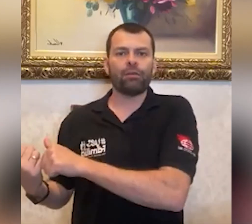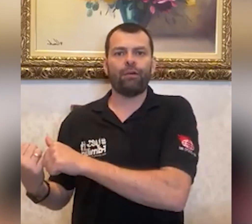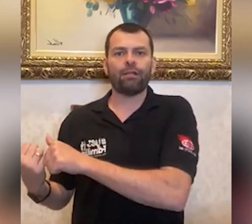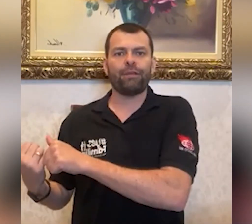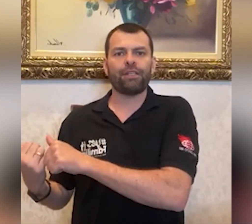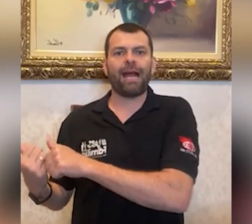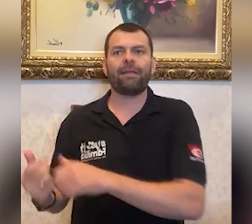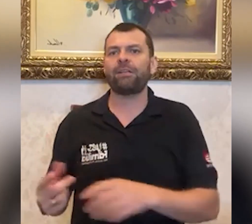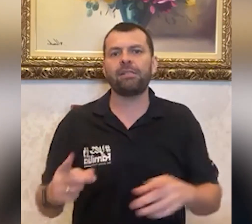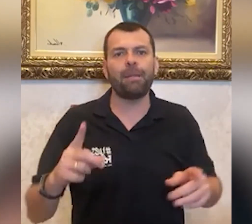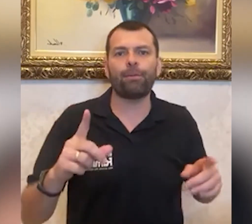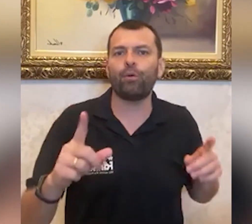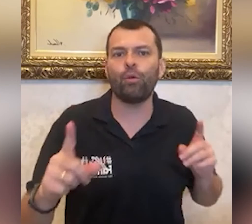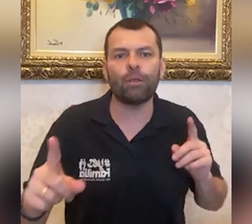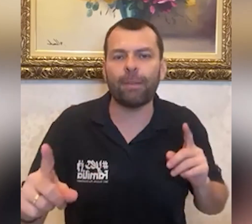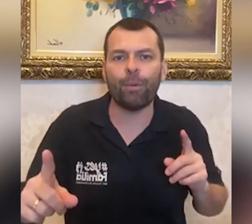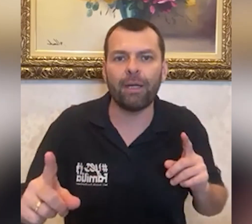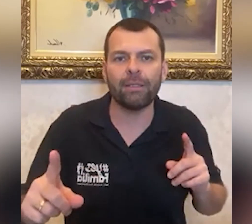do divórcio fechada, a gente sempre procurou uma outra porta.